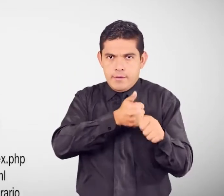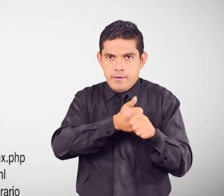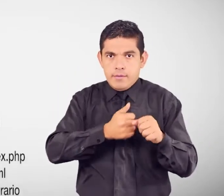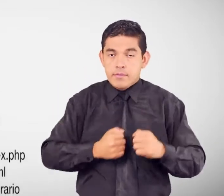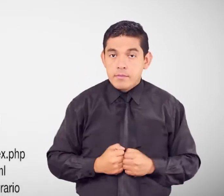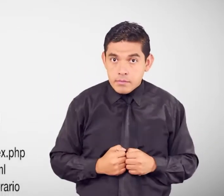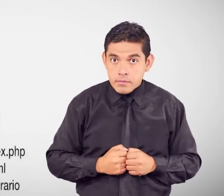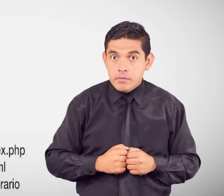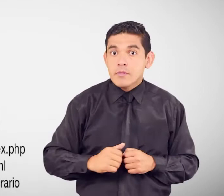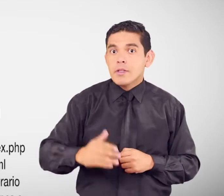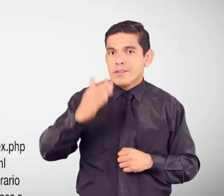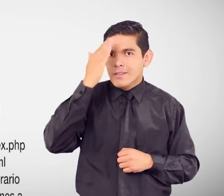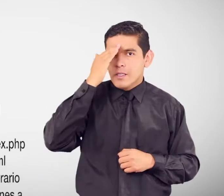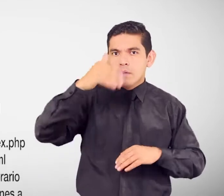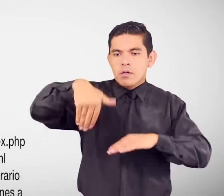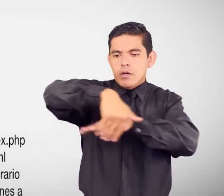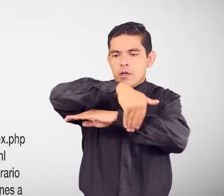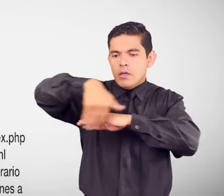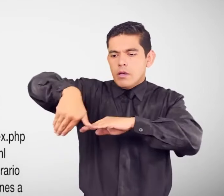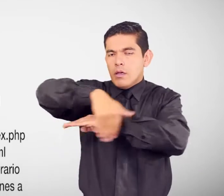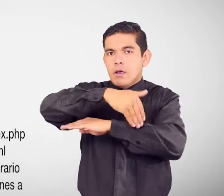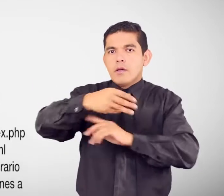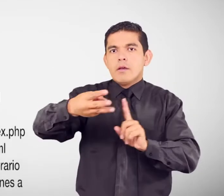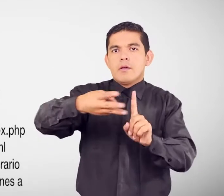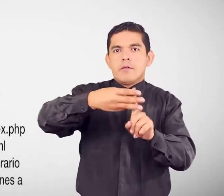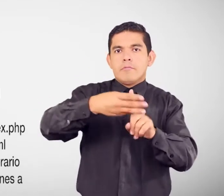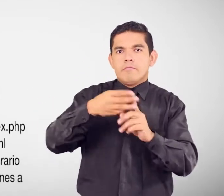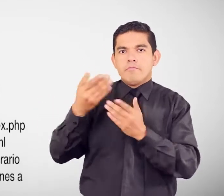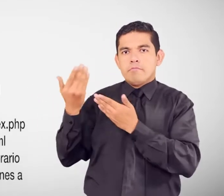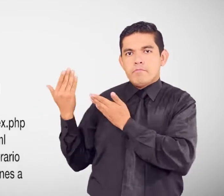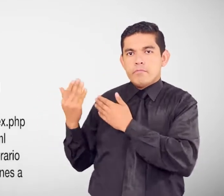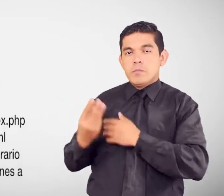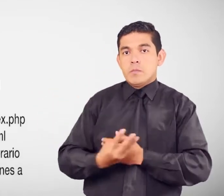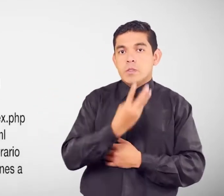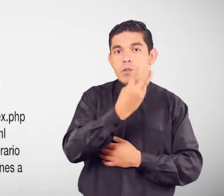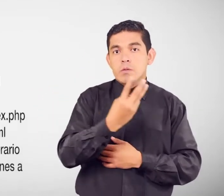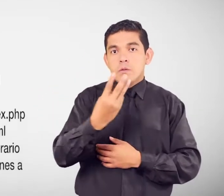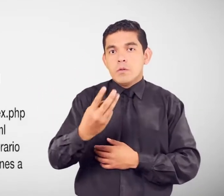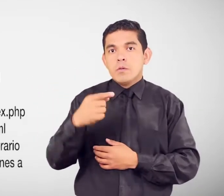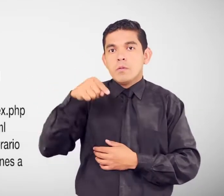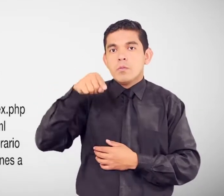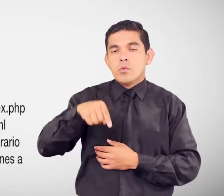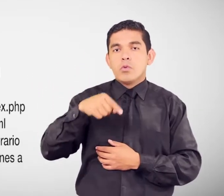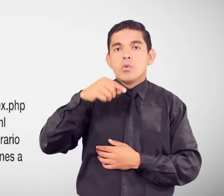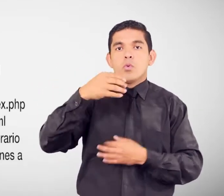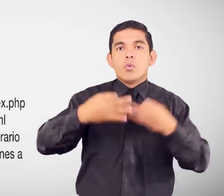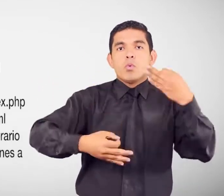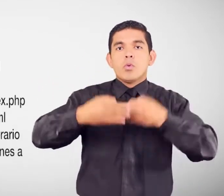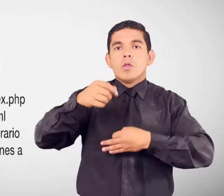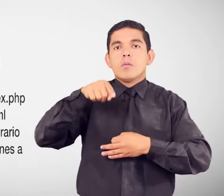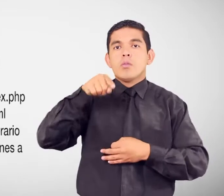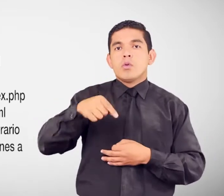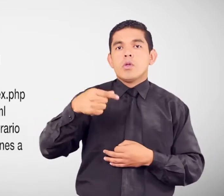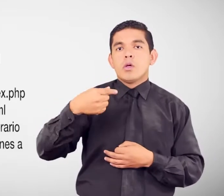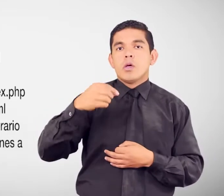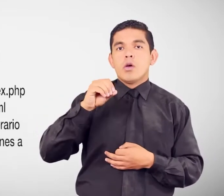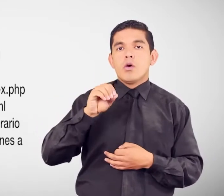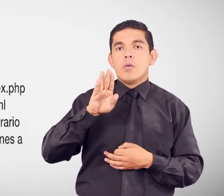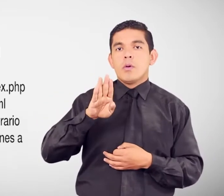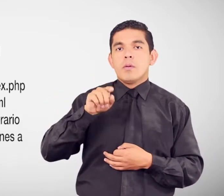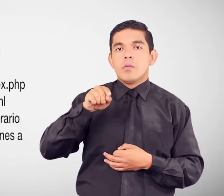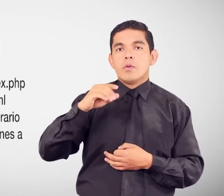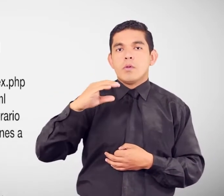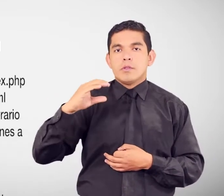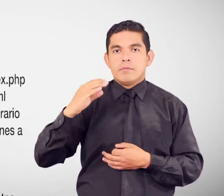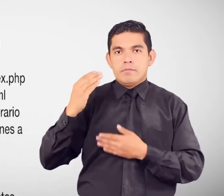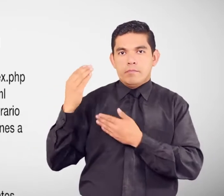conocer las direcciones Visitar el siguiente link www.funcionjudicial.gov.es